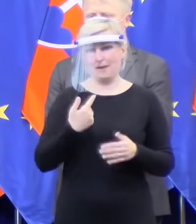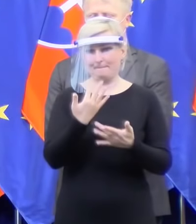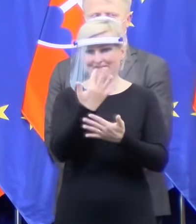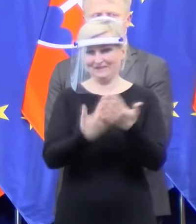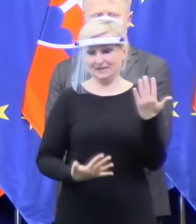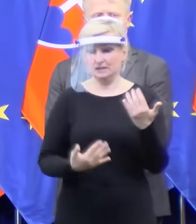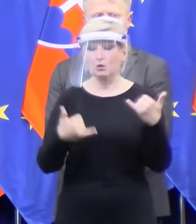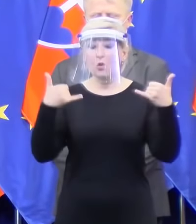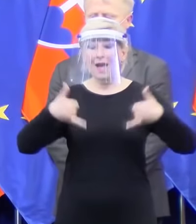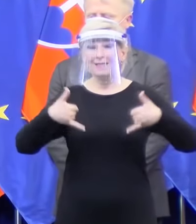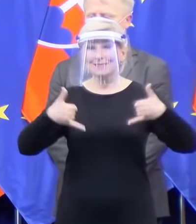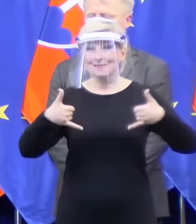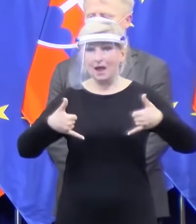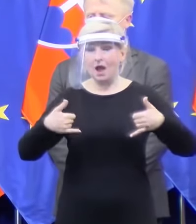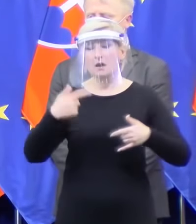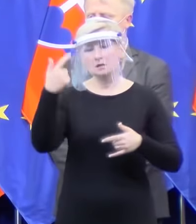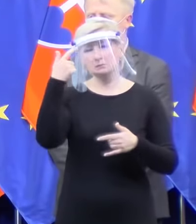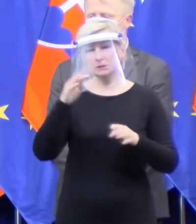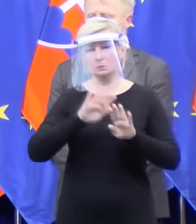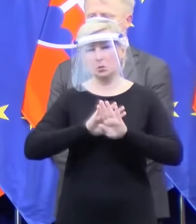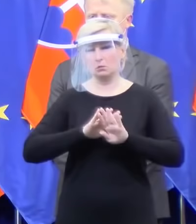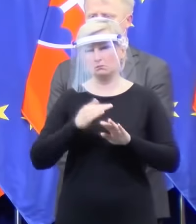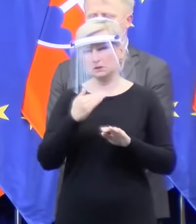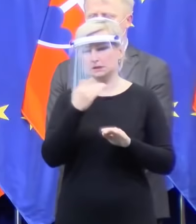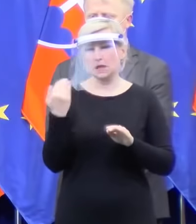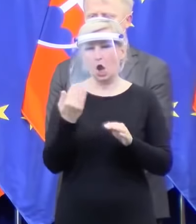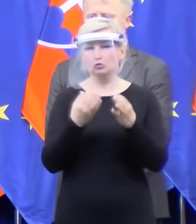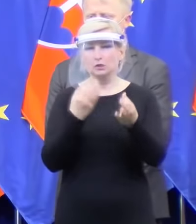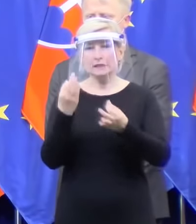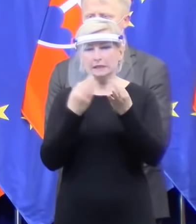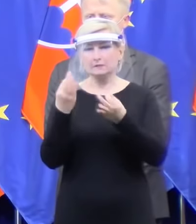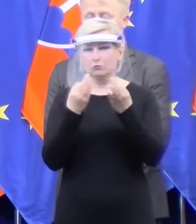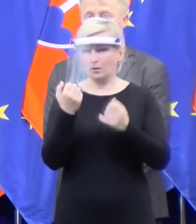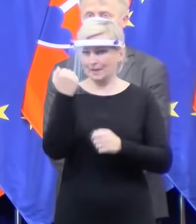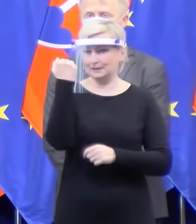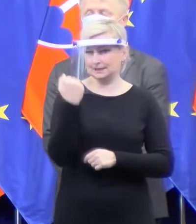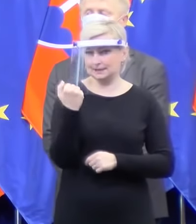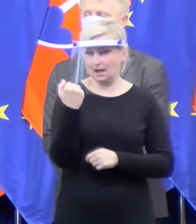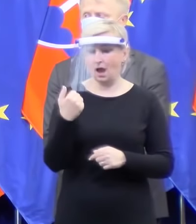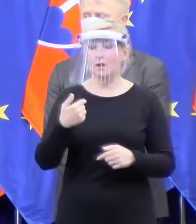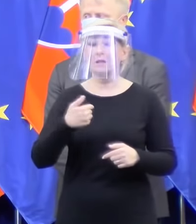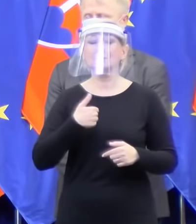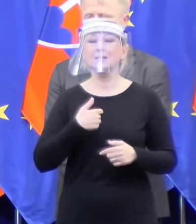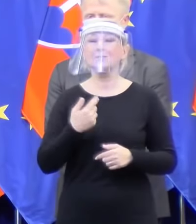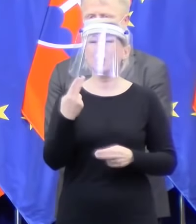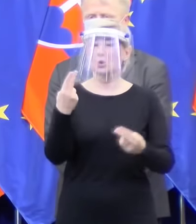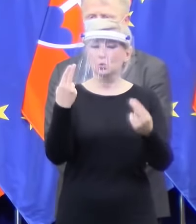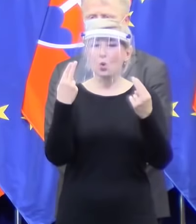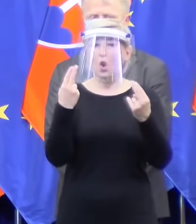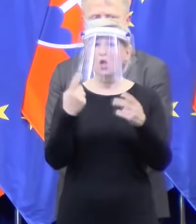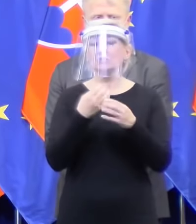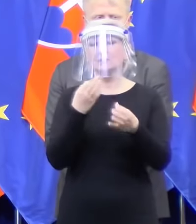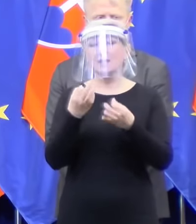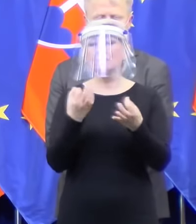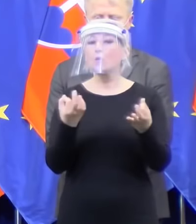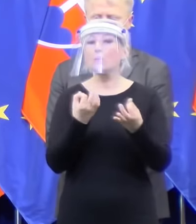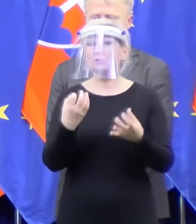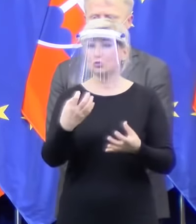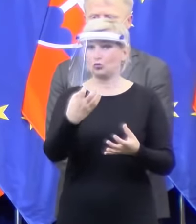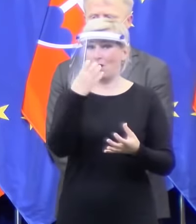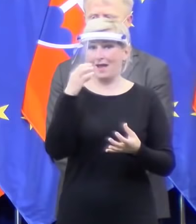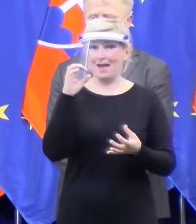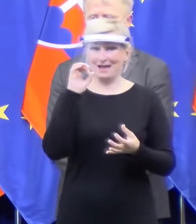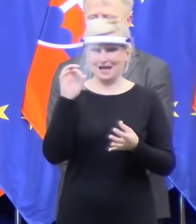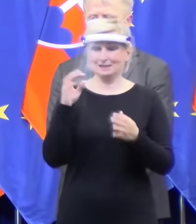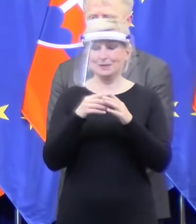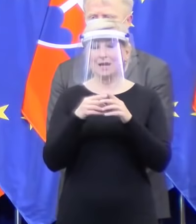informácie sú dostatočné pre mňa osobne kľúčová informácia o respirátoroch FFP3, na ktoré slovenskí